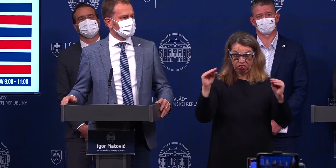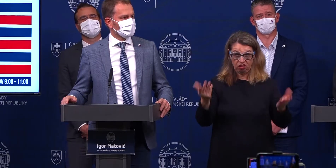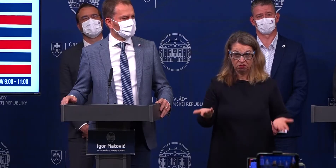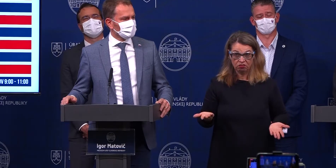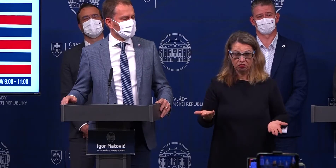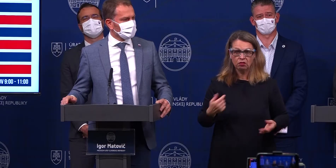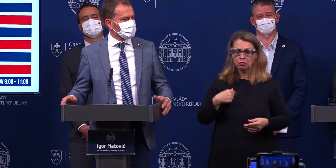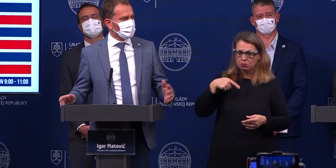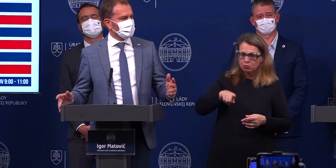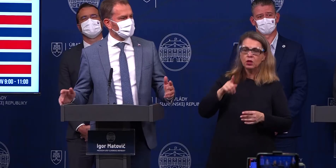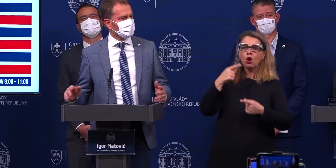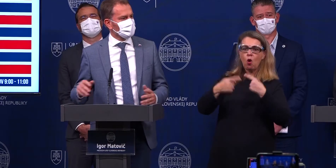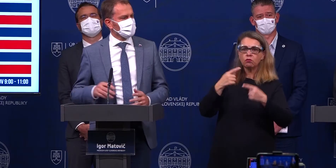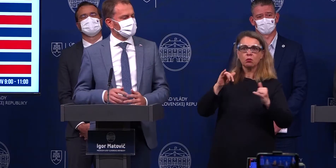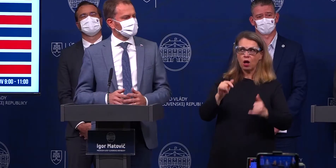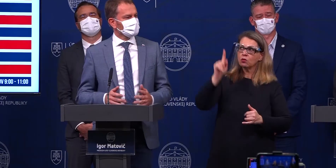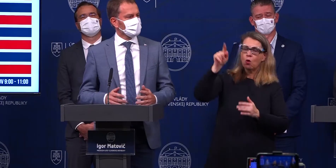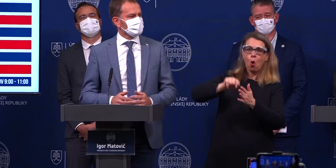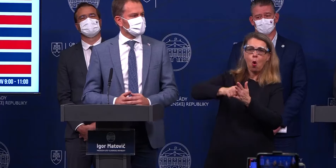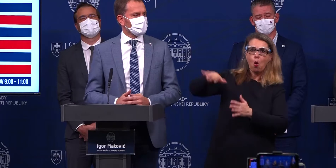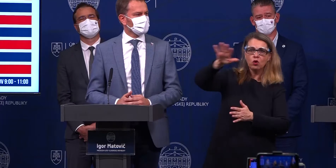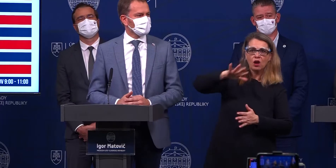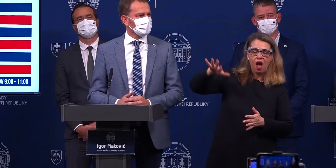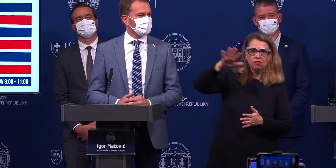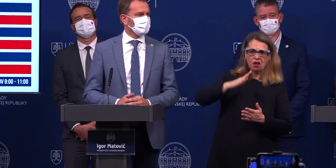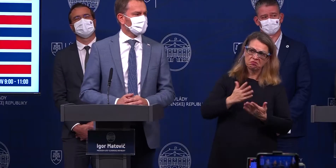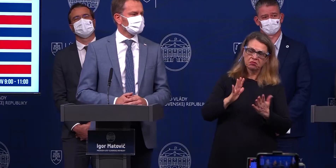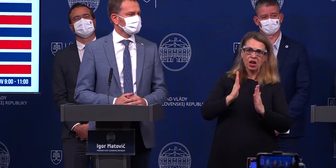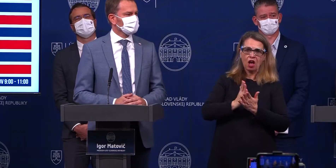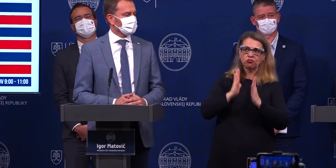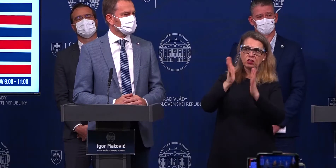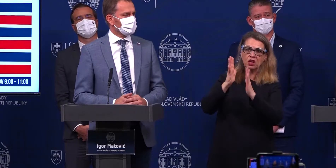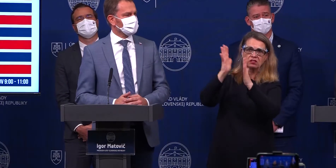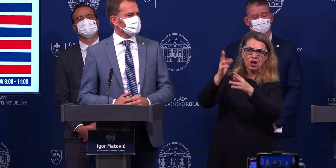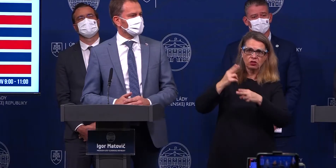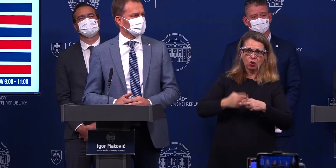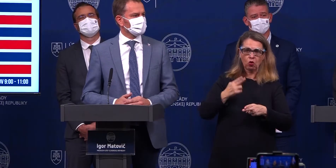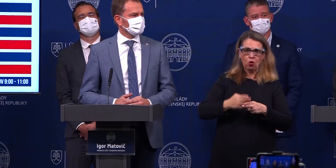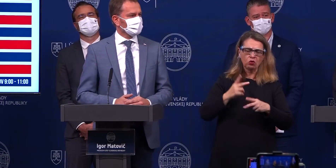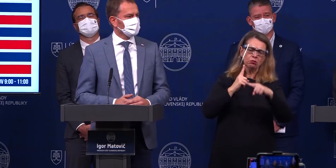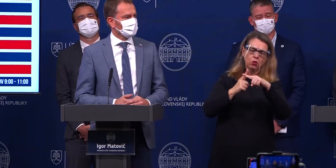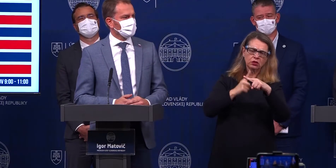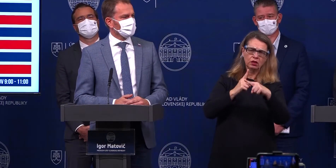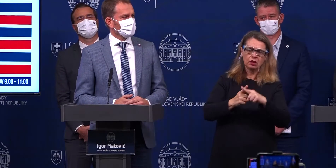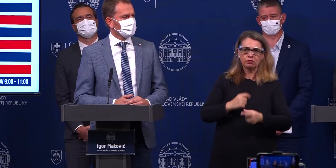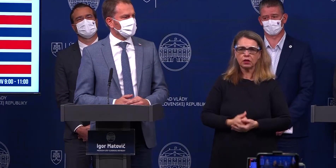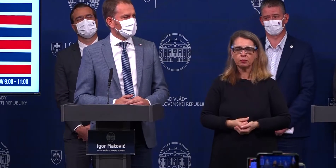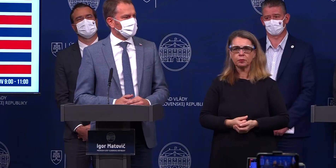Rozprávalo sa tam o tom, že áno, že na Orave je každý dnes zrejme desiatý chorý. Zrejme desiatý pozitívny.